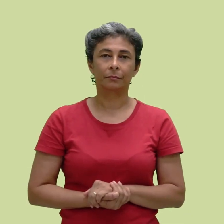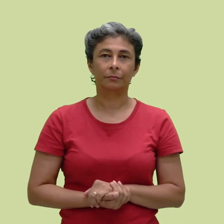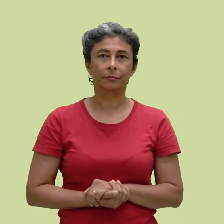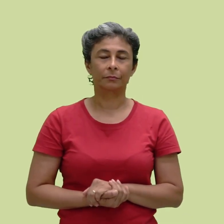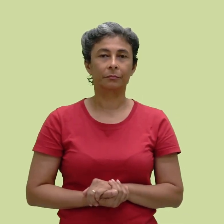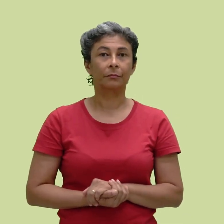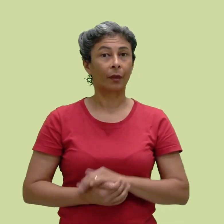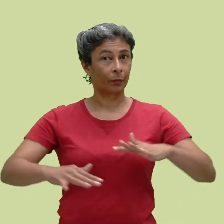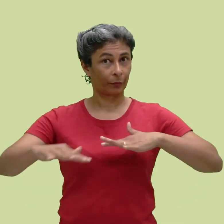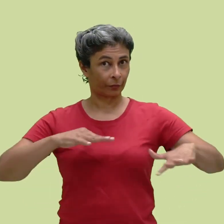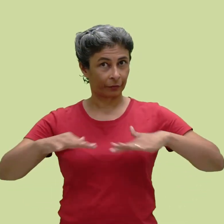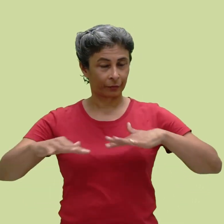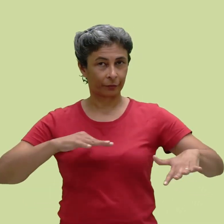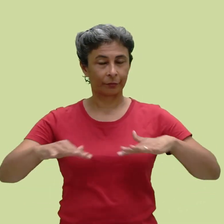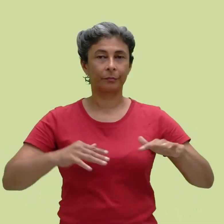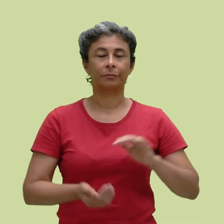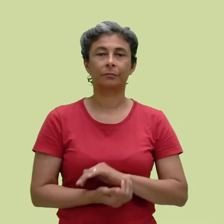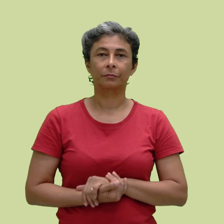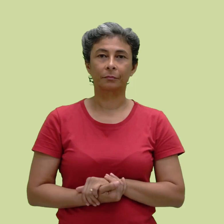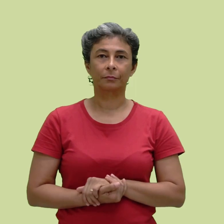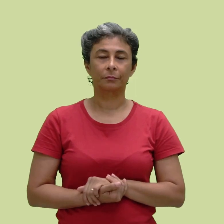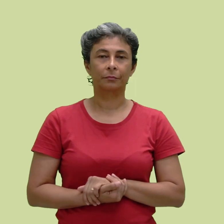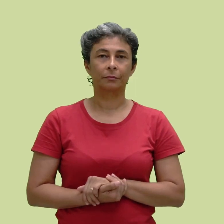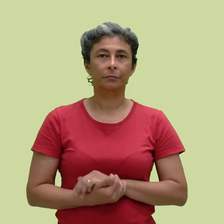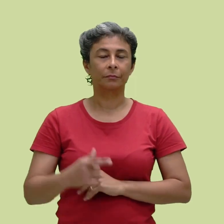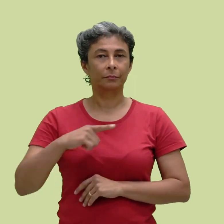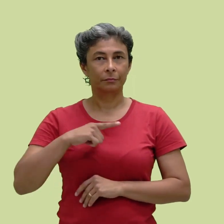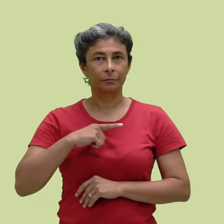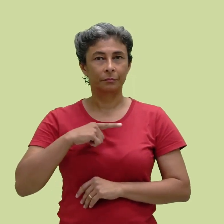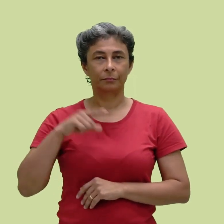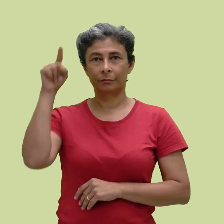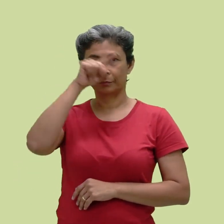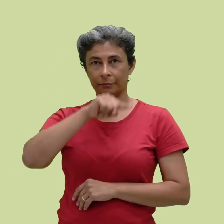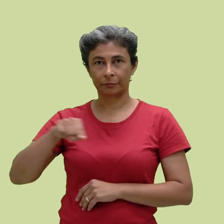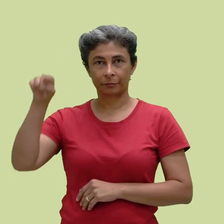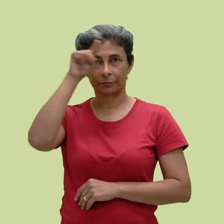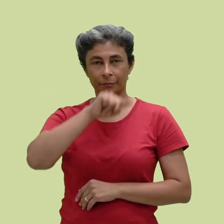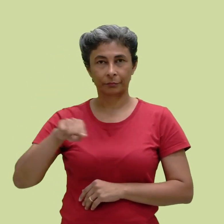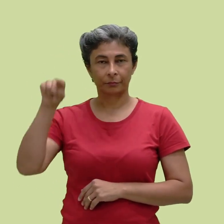Seguindo com movimentos. Temos movimentos circulares,